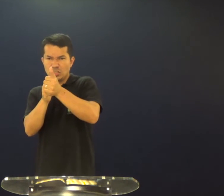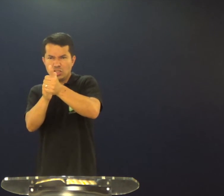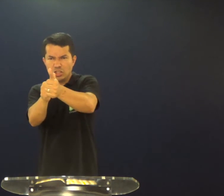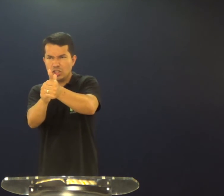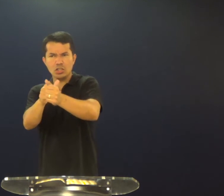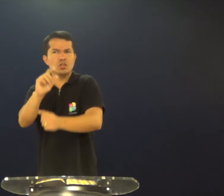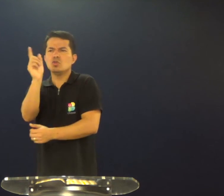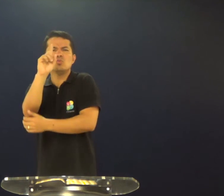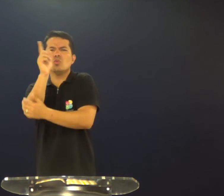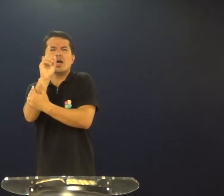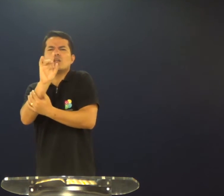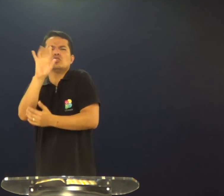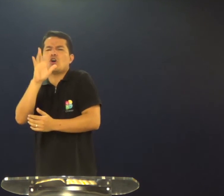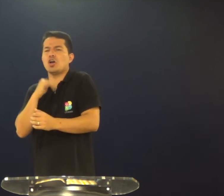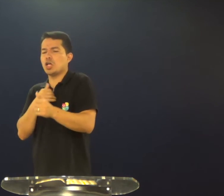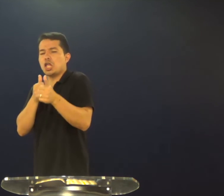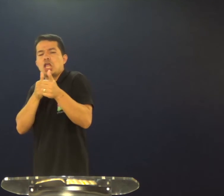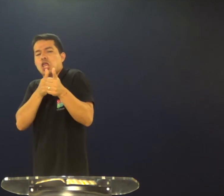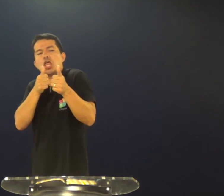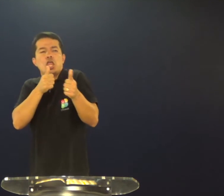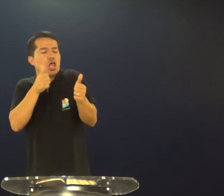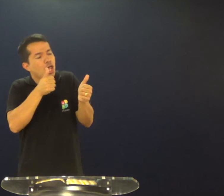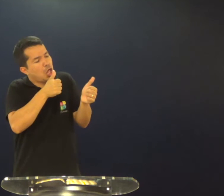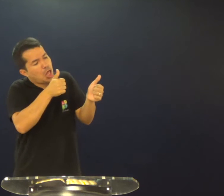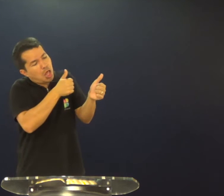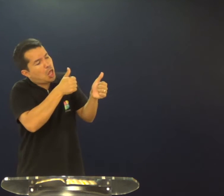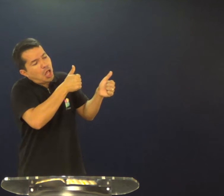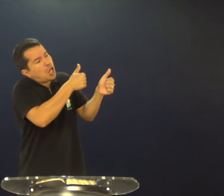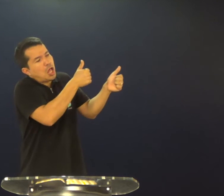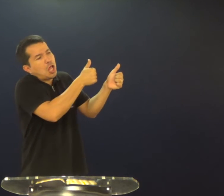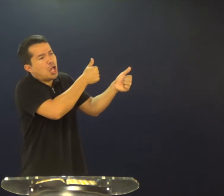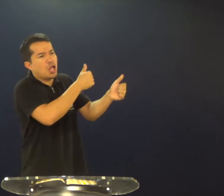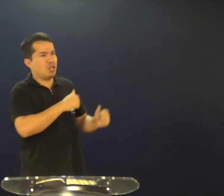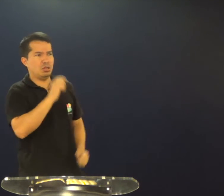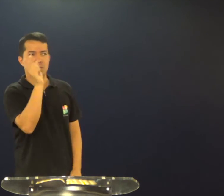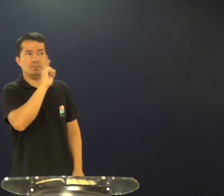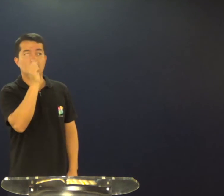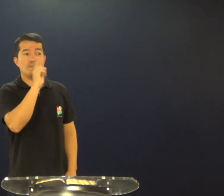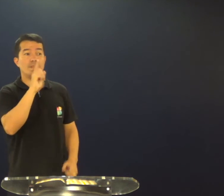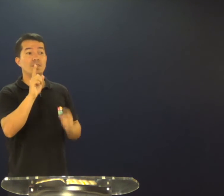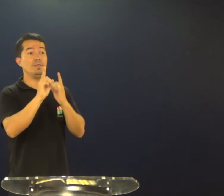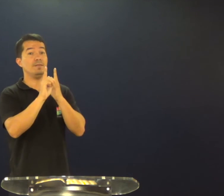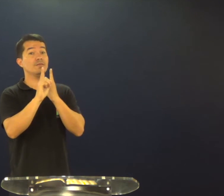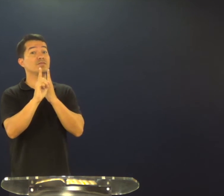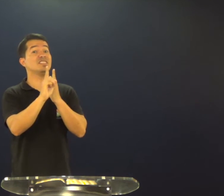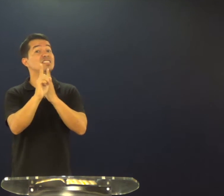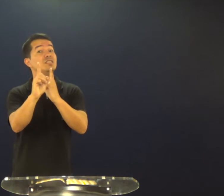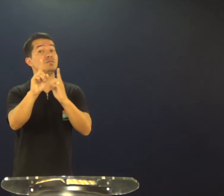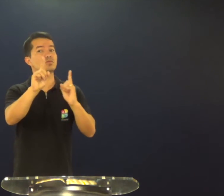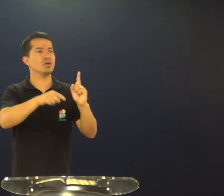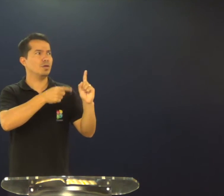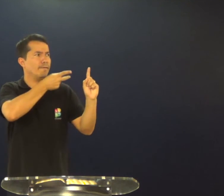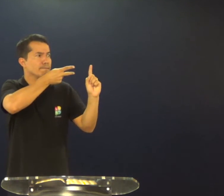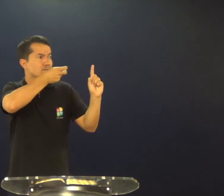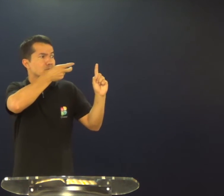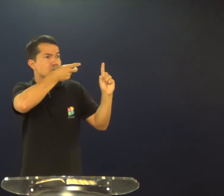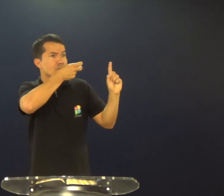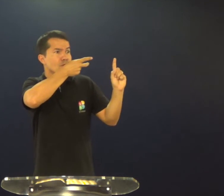de seguir a ele, de copiar ele, não era simplesmente seguir, era ser um discípulo,